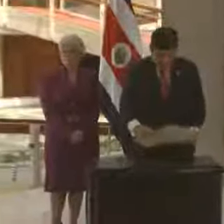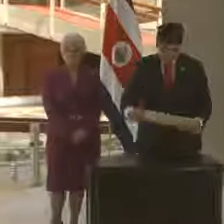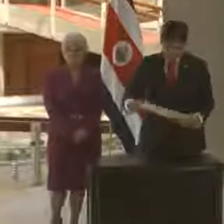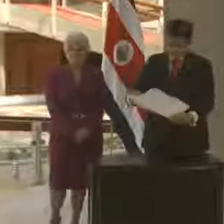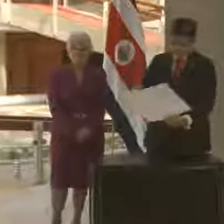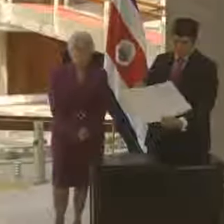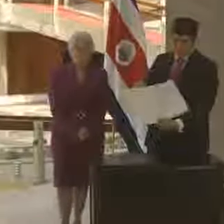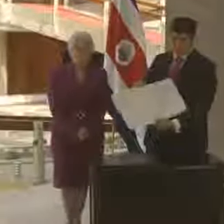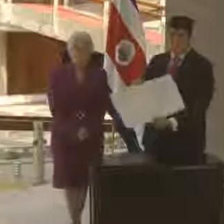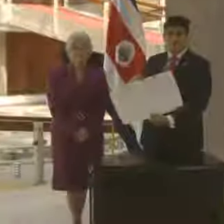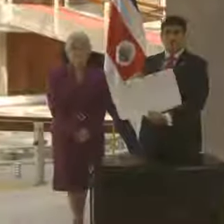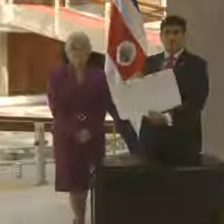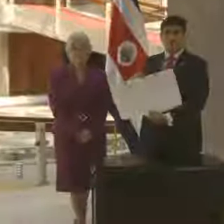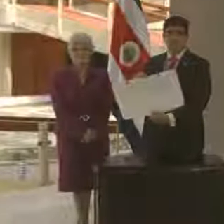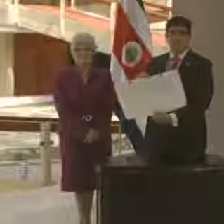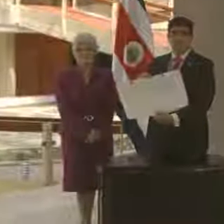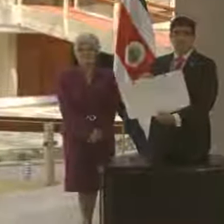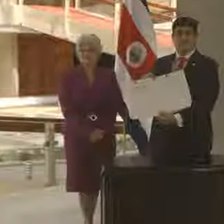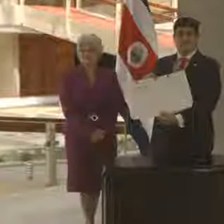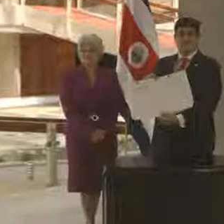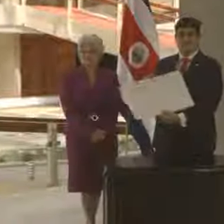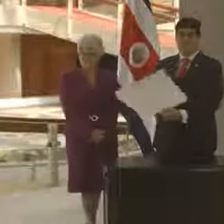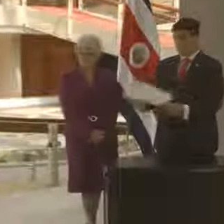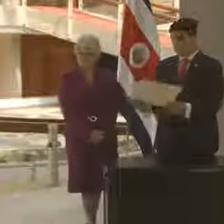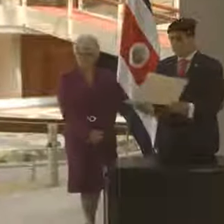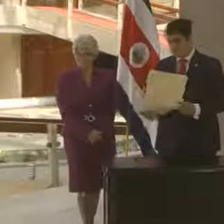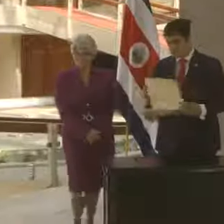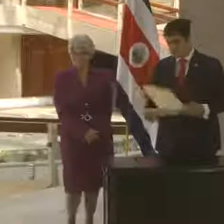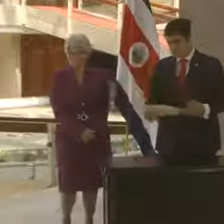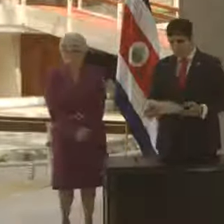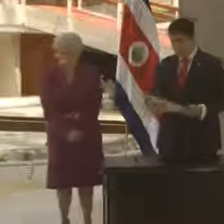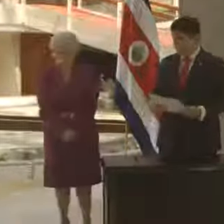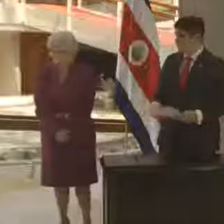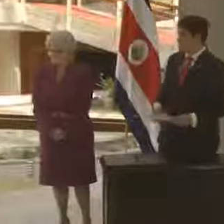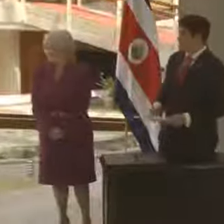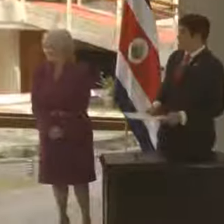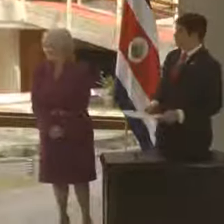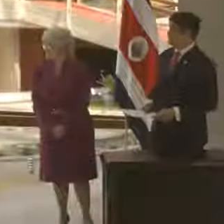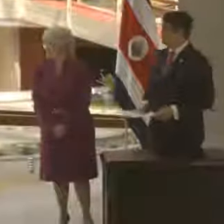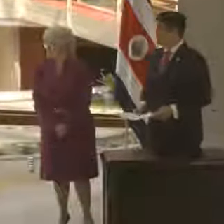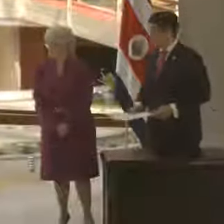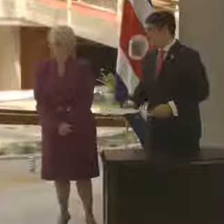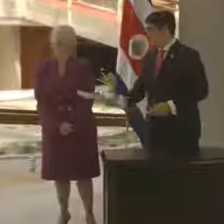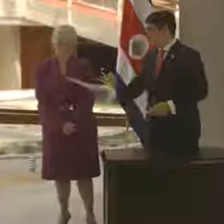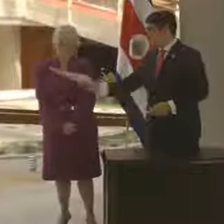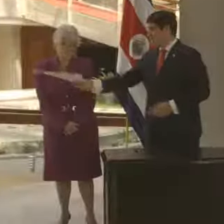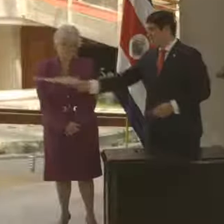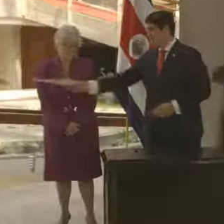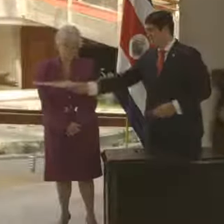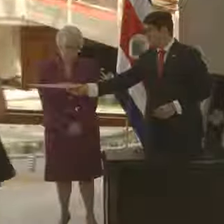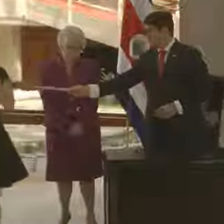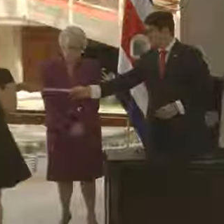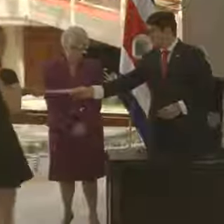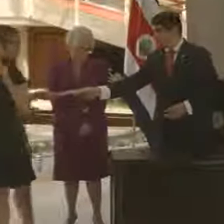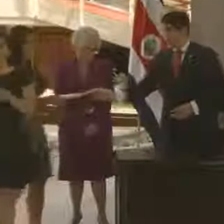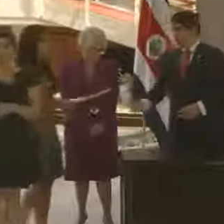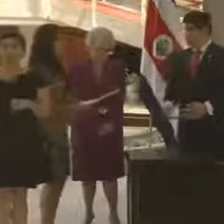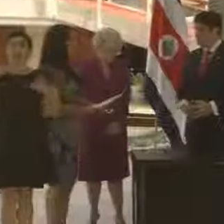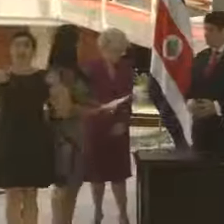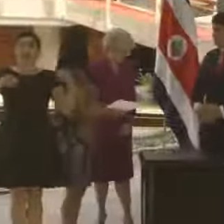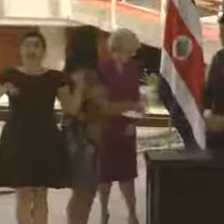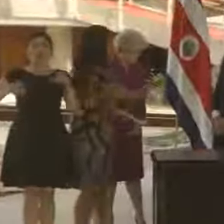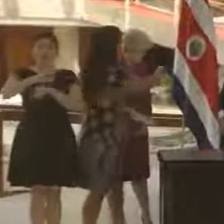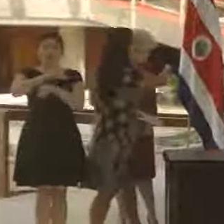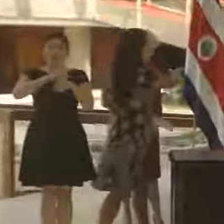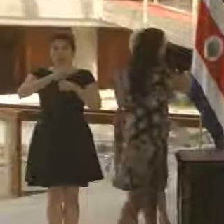Esta sería la última firma que estampa el señor presidente. Vamos a hacer un recuadro del